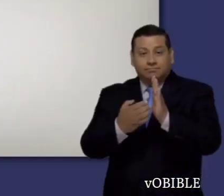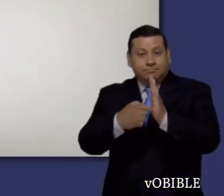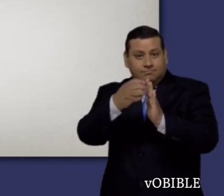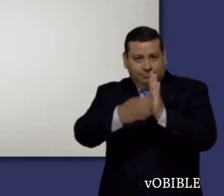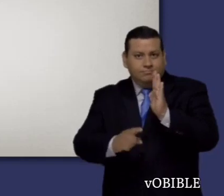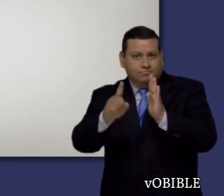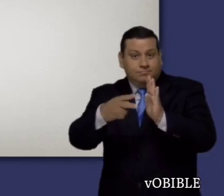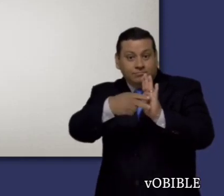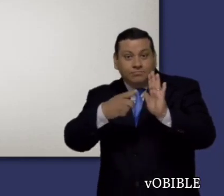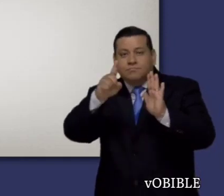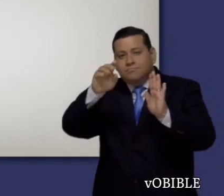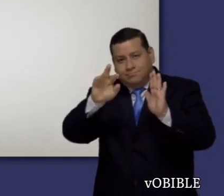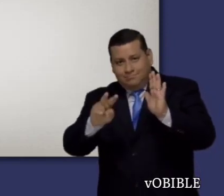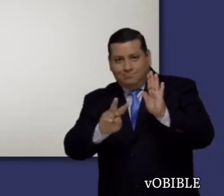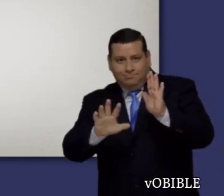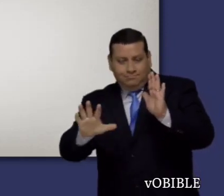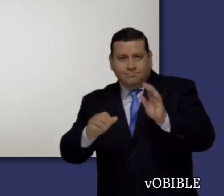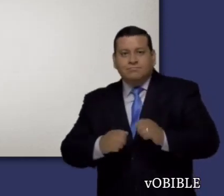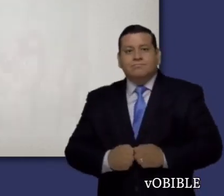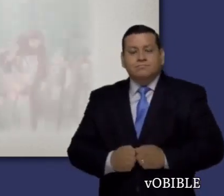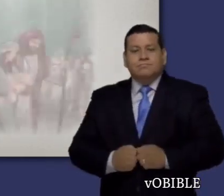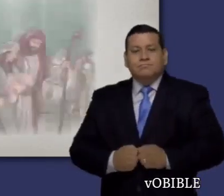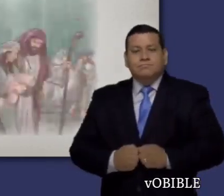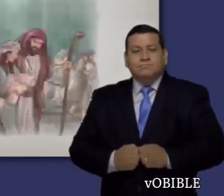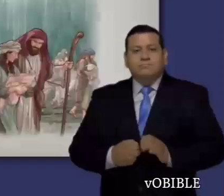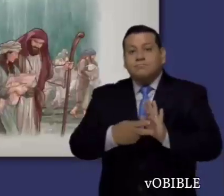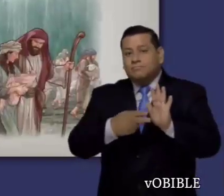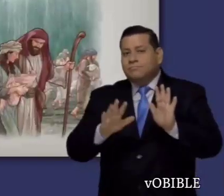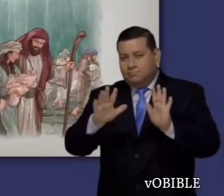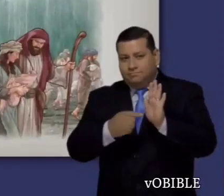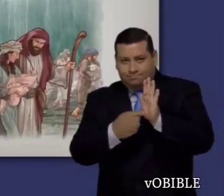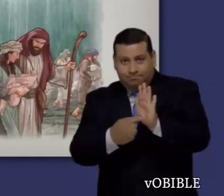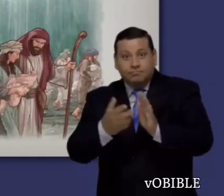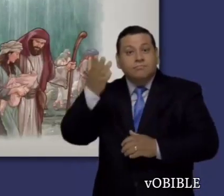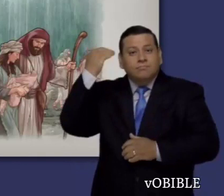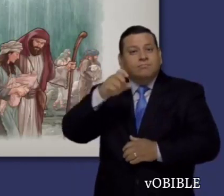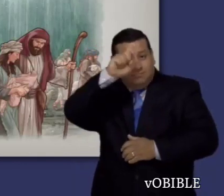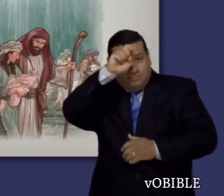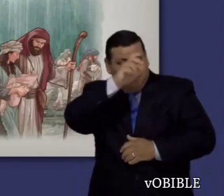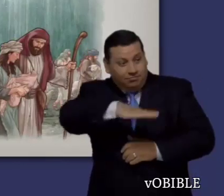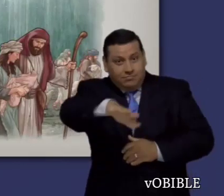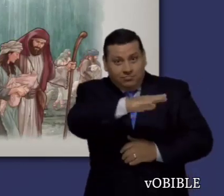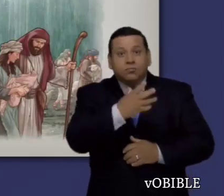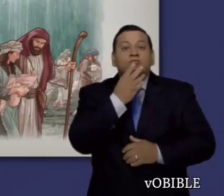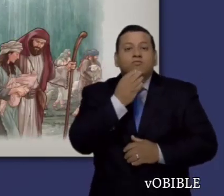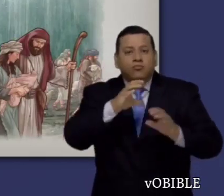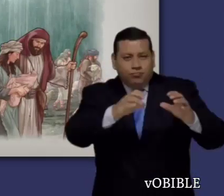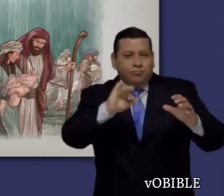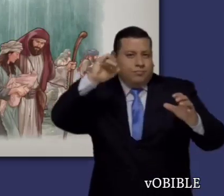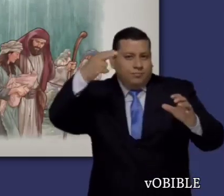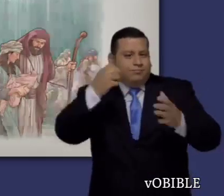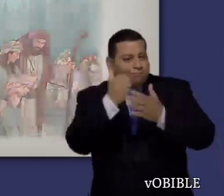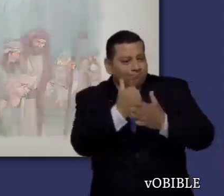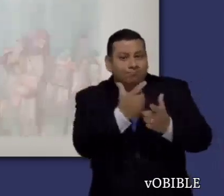Judas tiene veinticinco versículos. En el versículo cinco, Judas nos recuerda que después de haber sacado a su